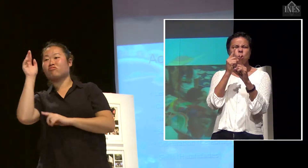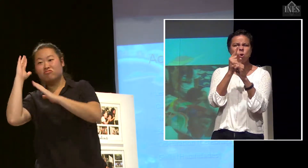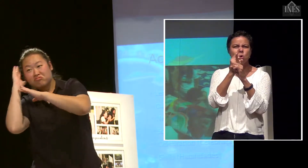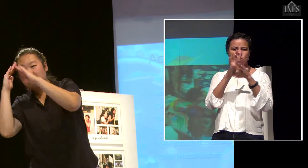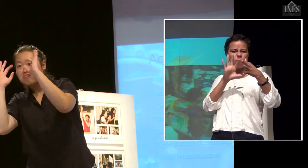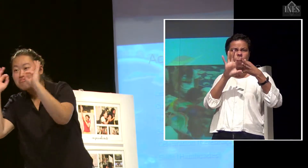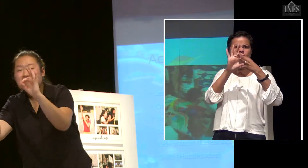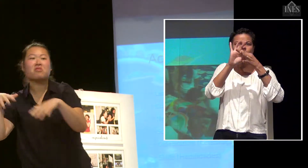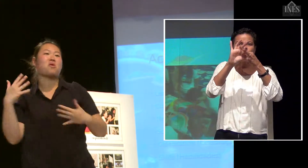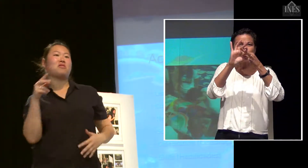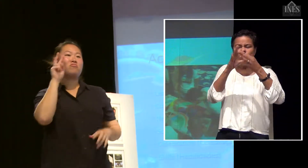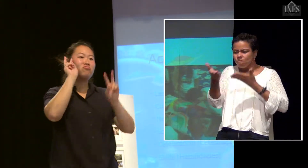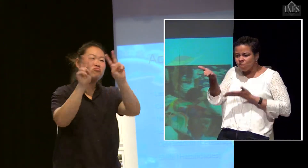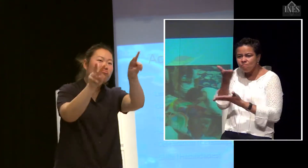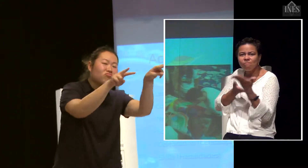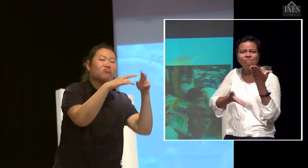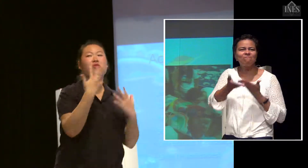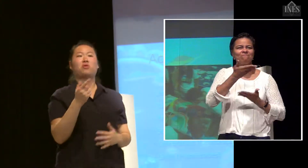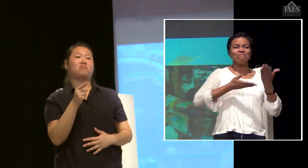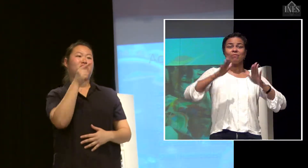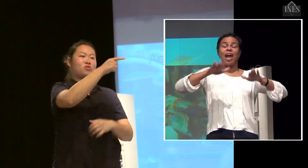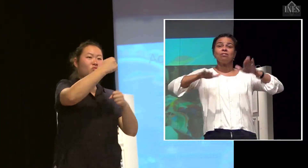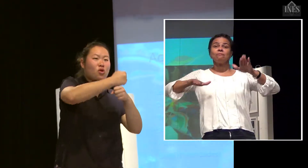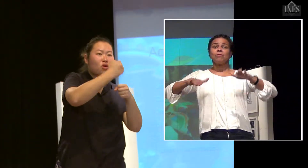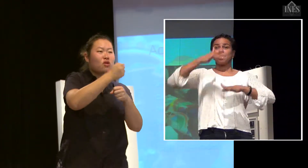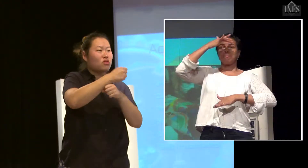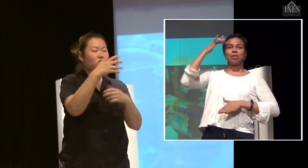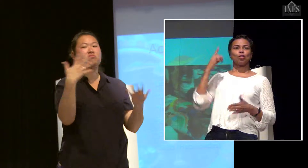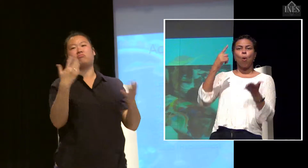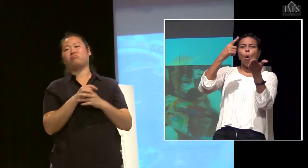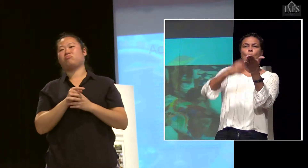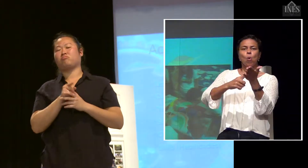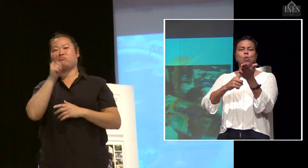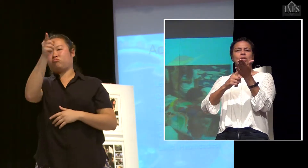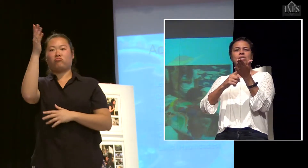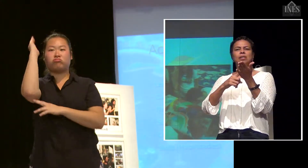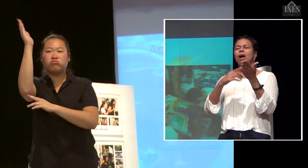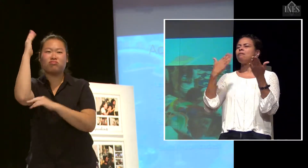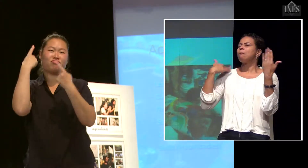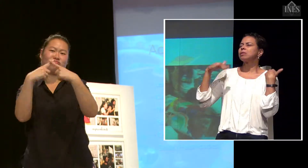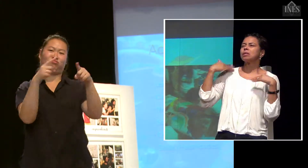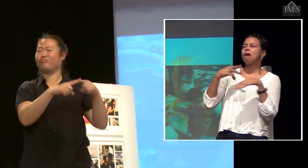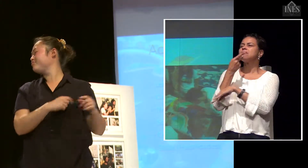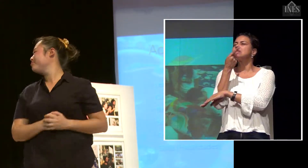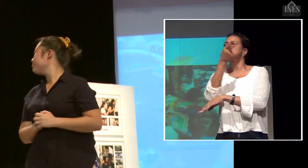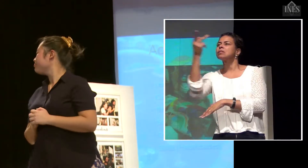conexão entre pessoas, às vezes as pessoas combinam de conhecer para fazer turismo no país do outro, começam a trabalhar, fazer uma